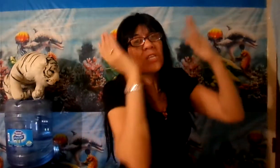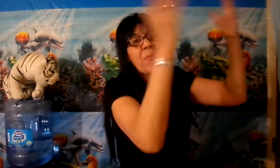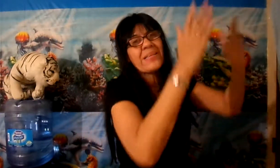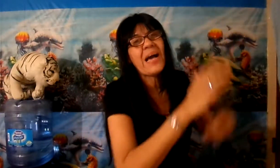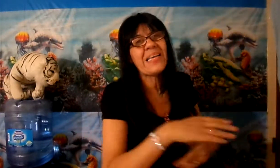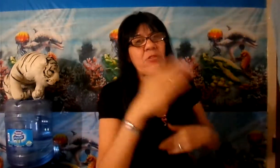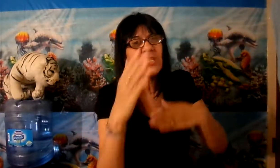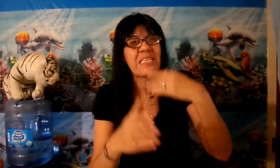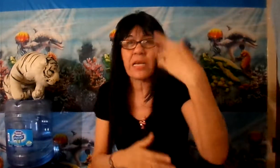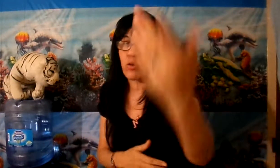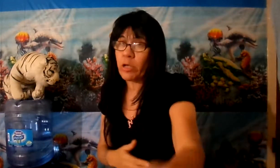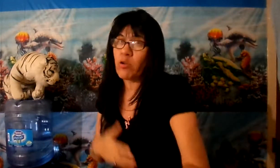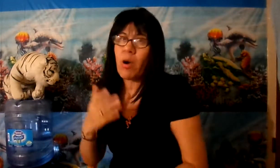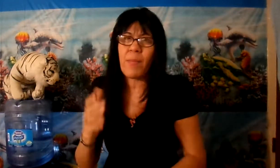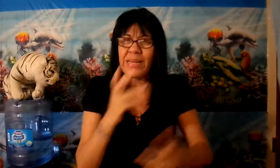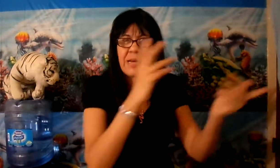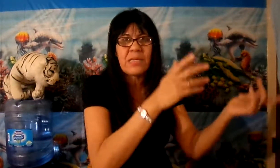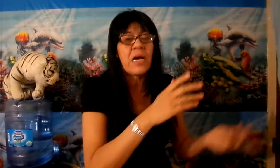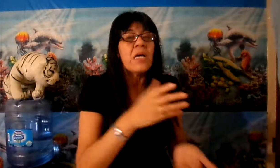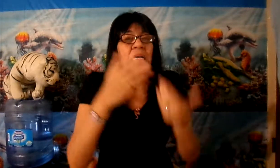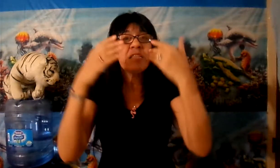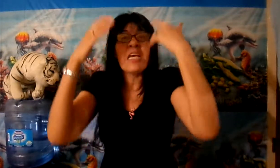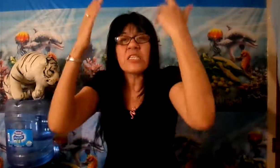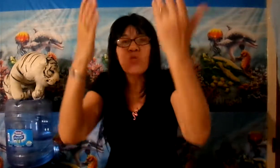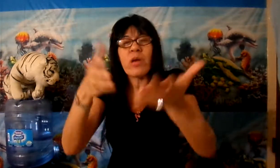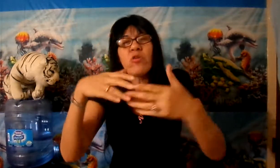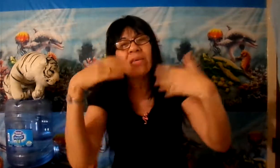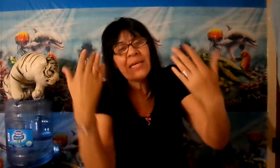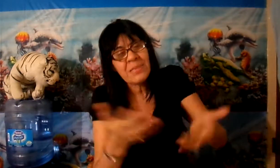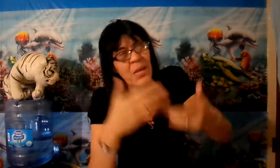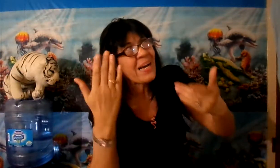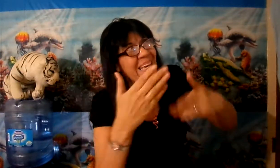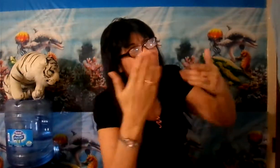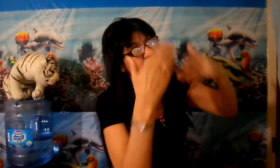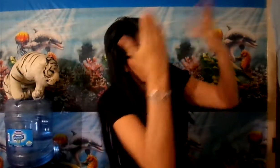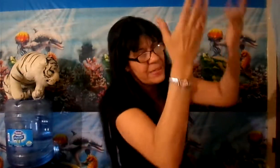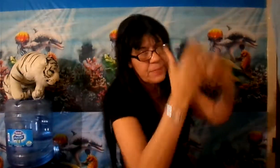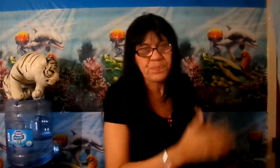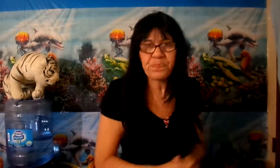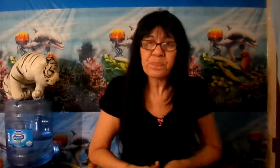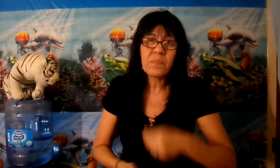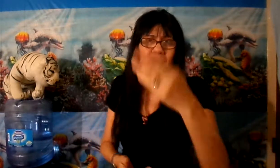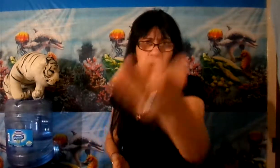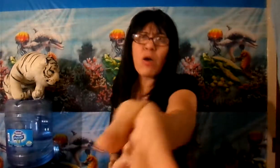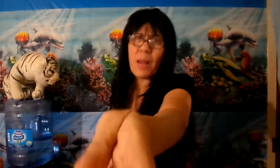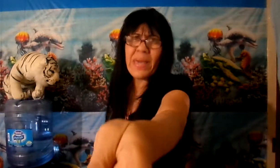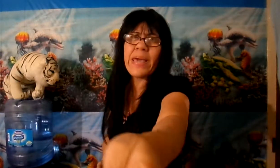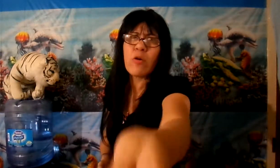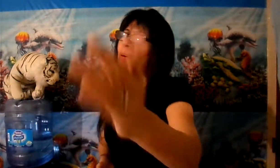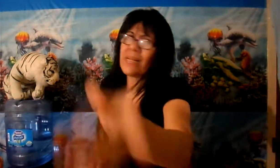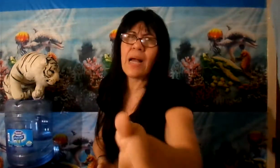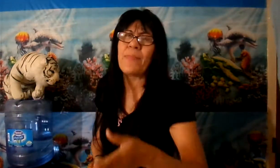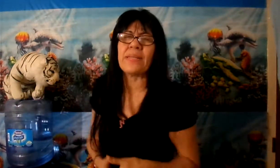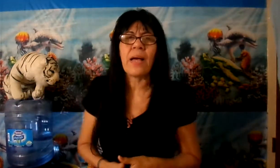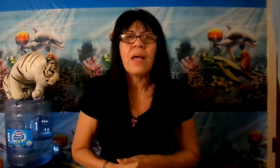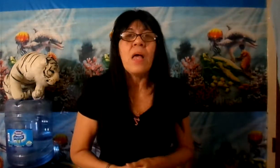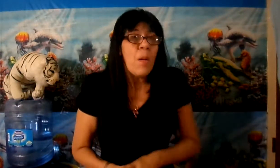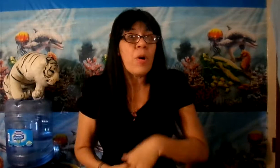para allá? Y ellos dicen que no quiero los americanos allá. Ni en sueños, ¿quién se va a querer ir para allá? Ahora México vale la pena. Porque